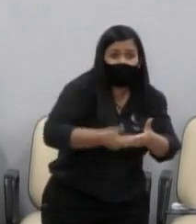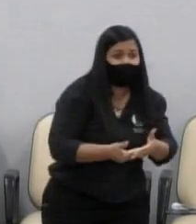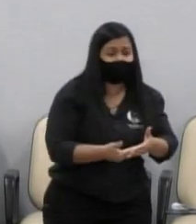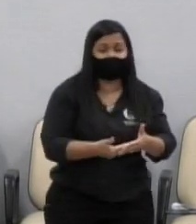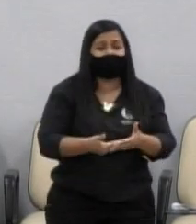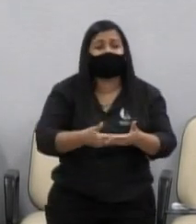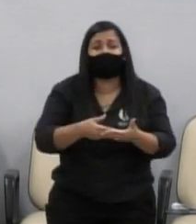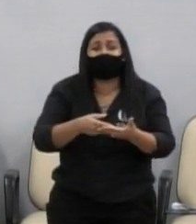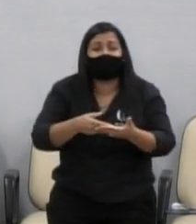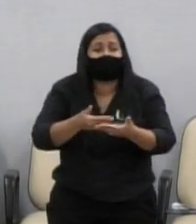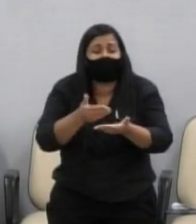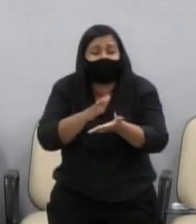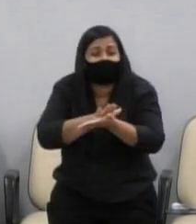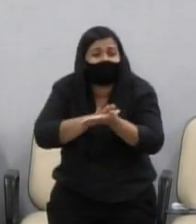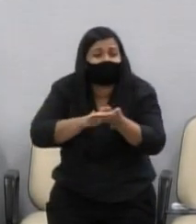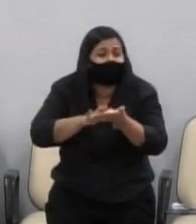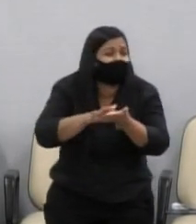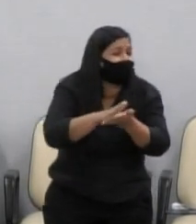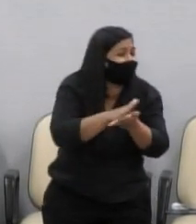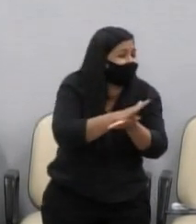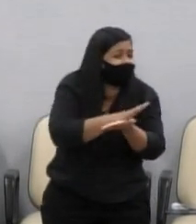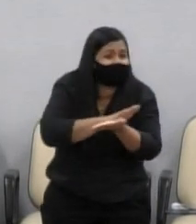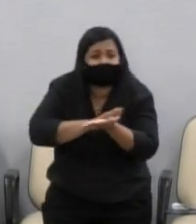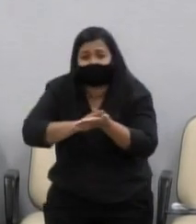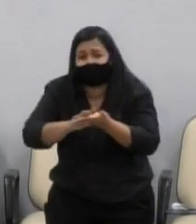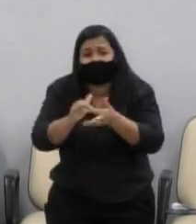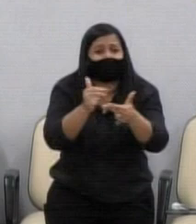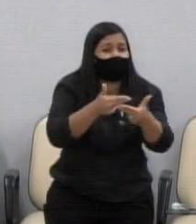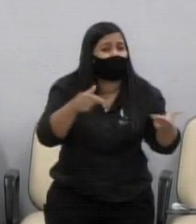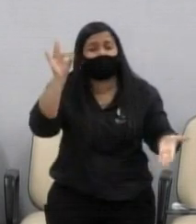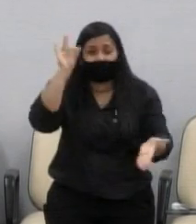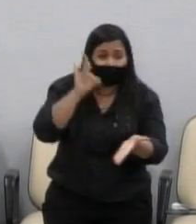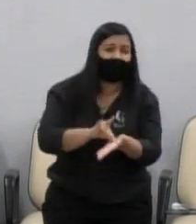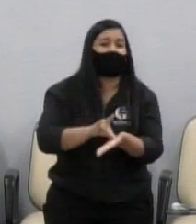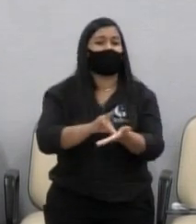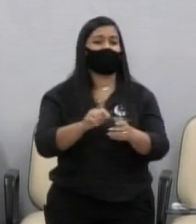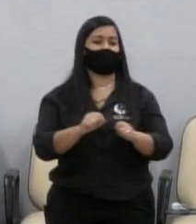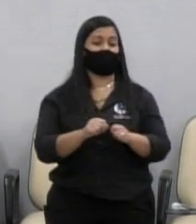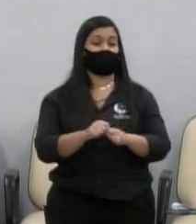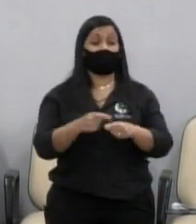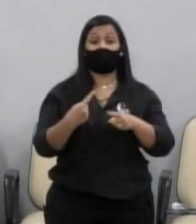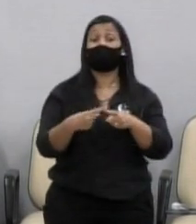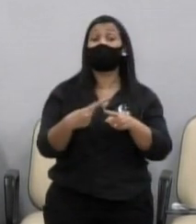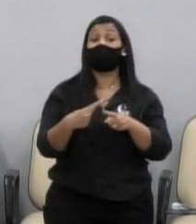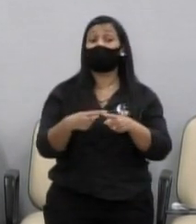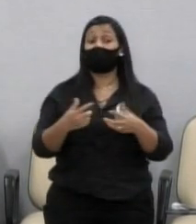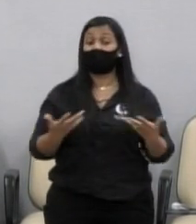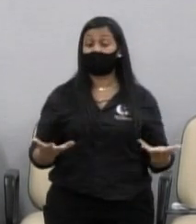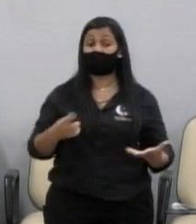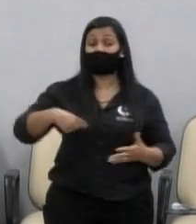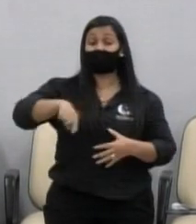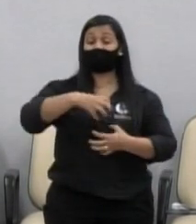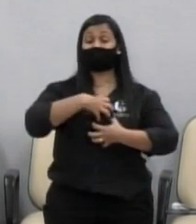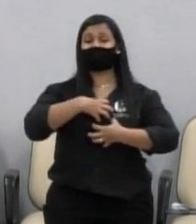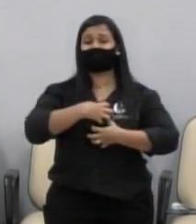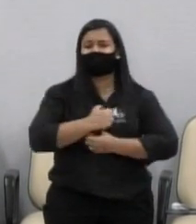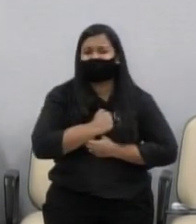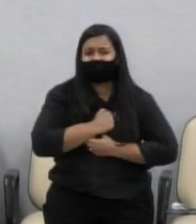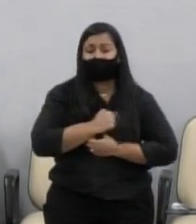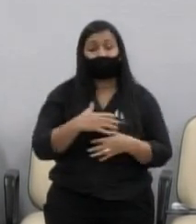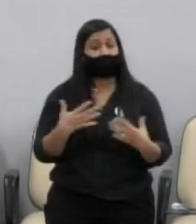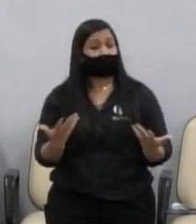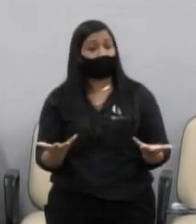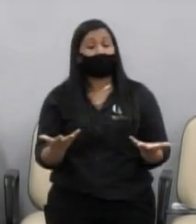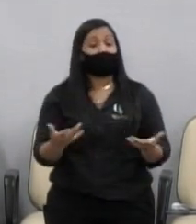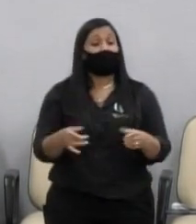medida efetiva foi tomada, porque tem esse descontentamento. Agora, como não